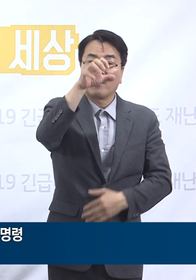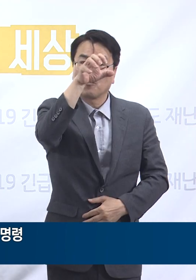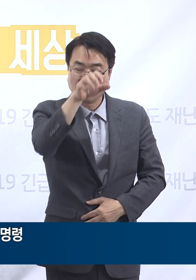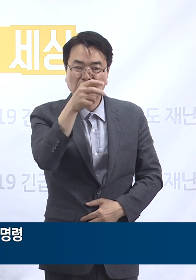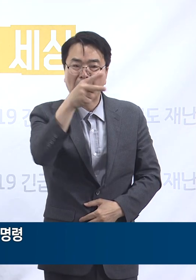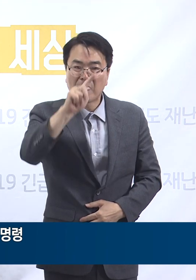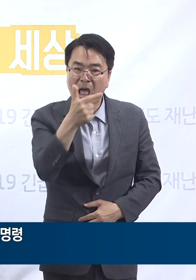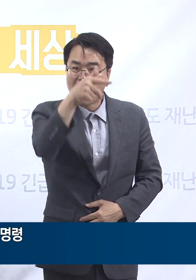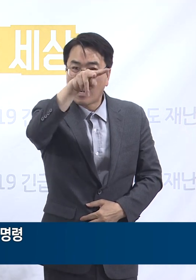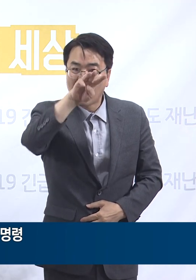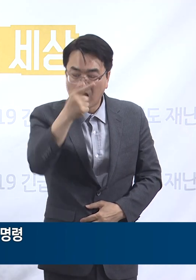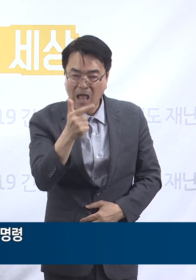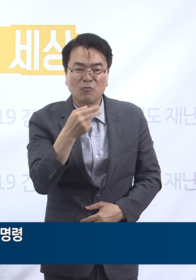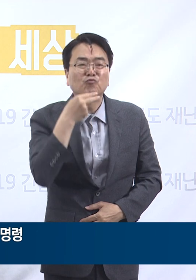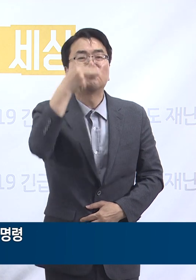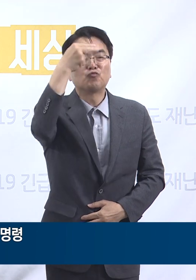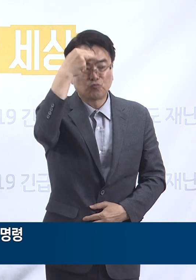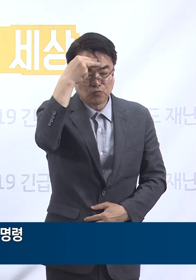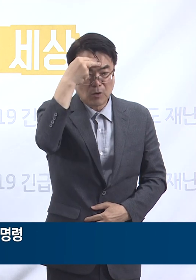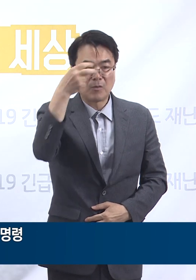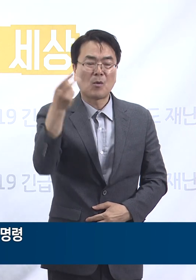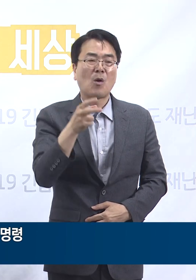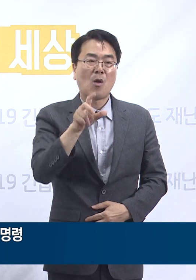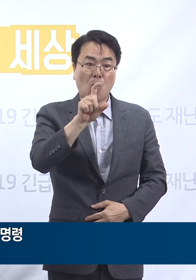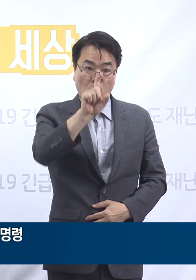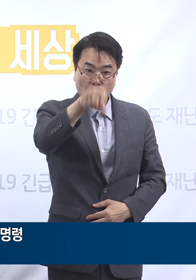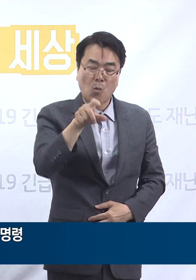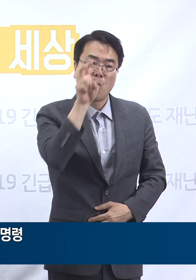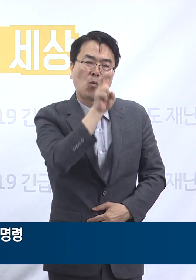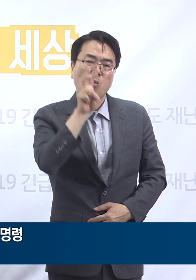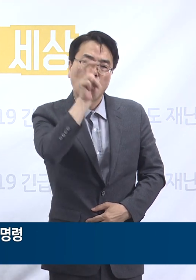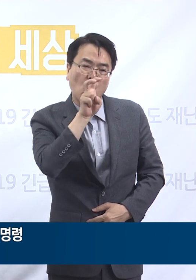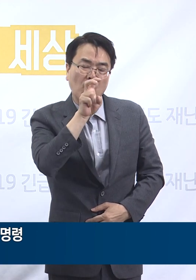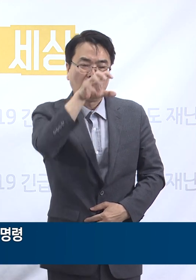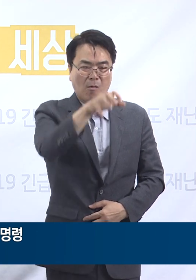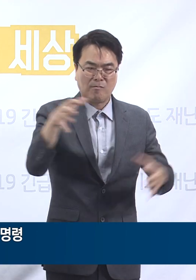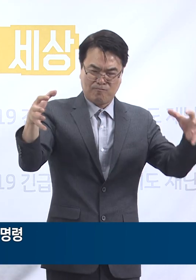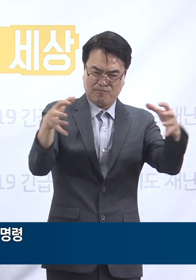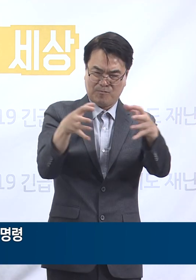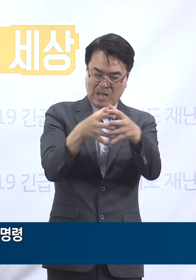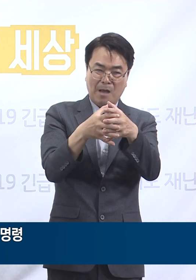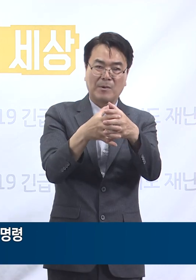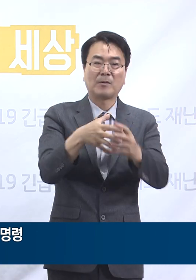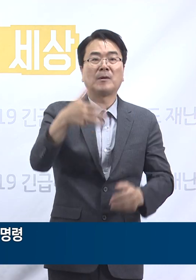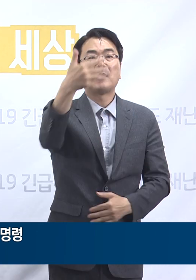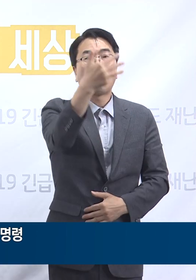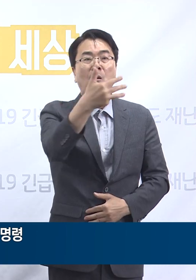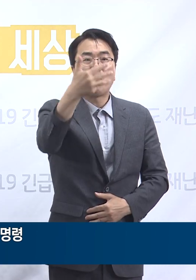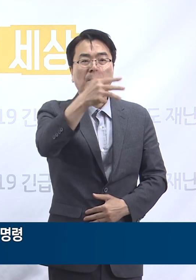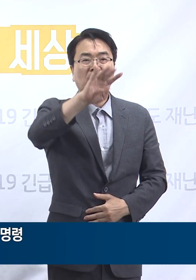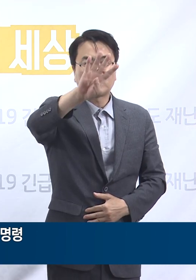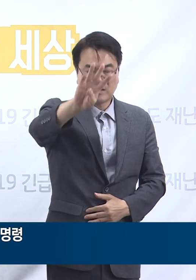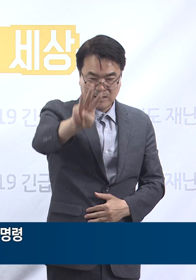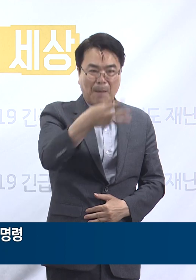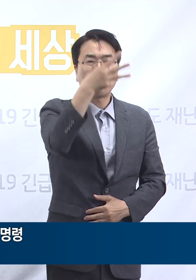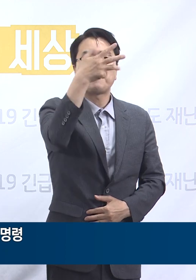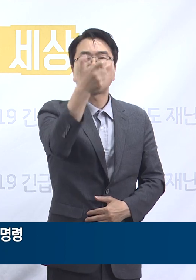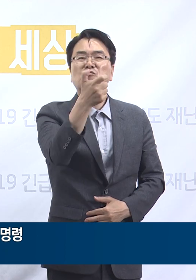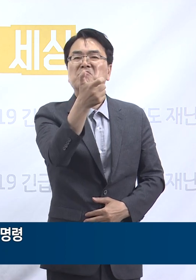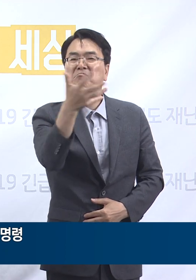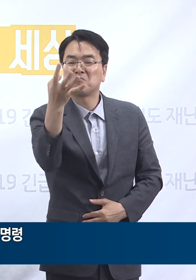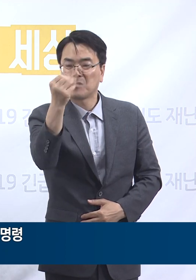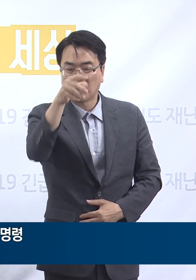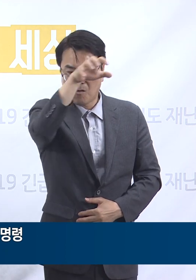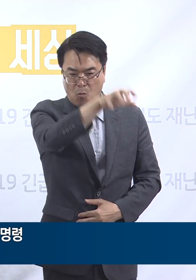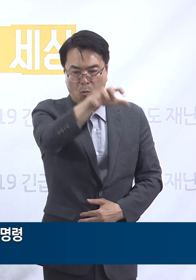단란주점 1964곳과 코인노래연습장 678곳 등 총 8376곳입니다.